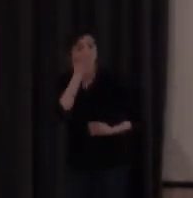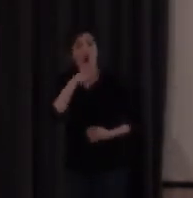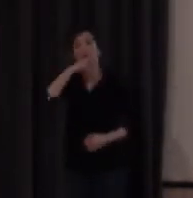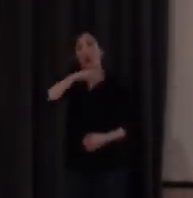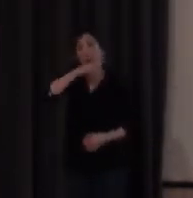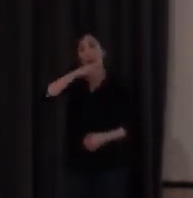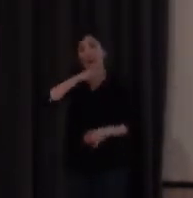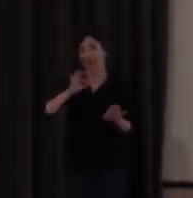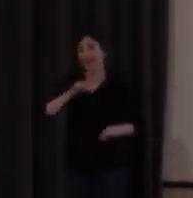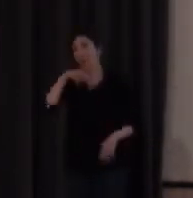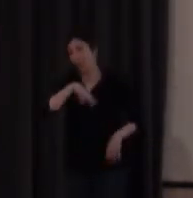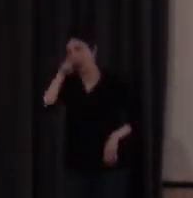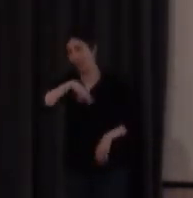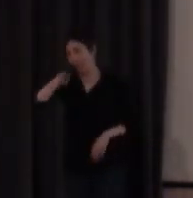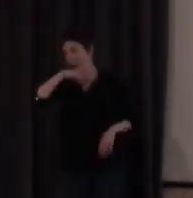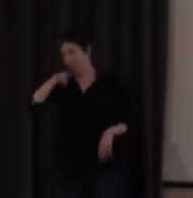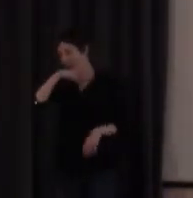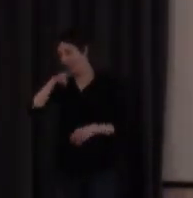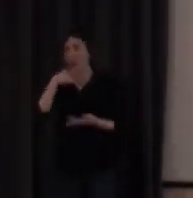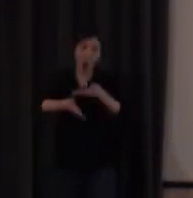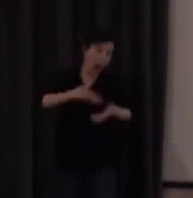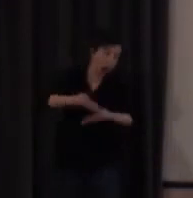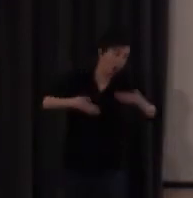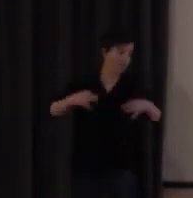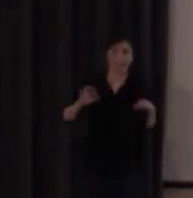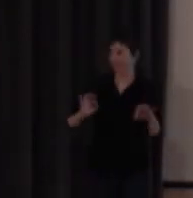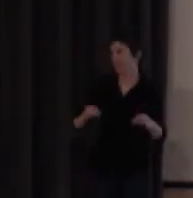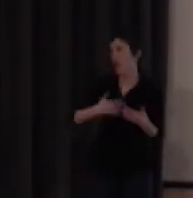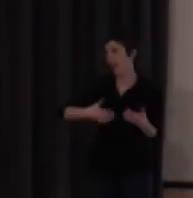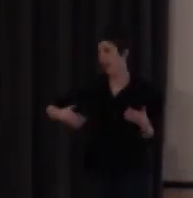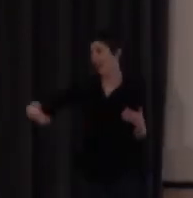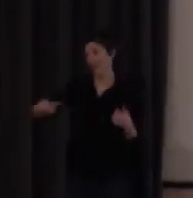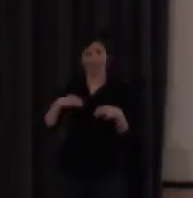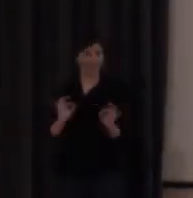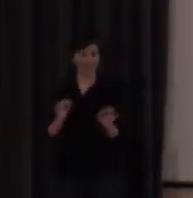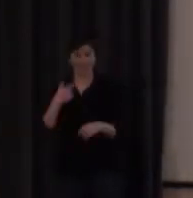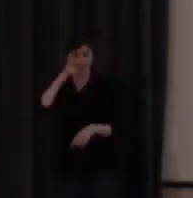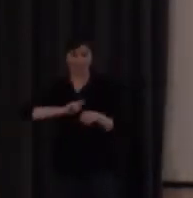charraor, porque a hablar, a signar, pues no hay quien me pare, ¿de acuerdo?